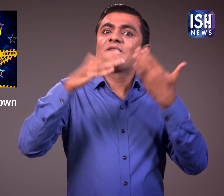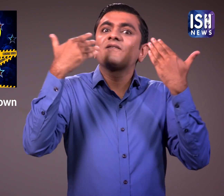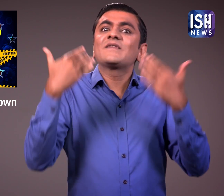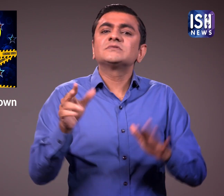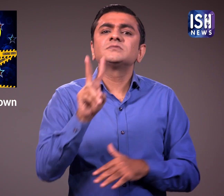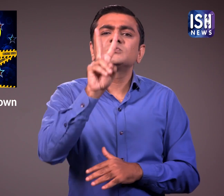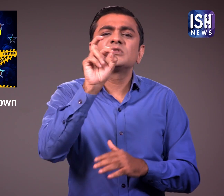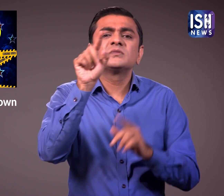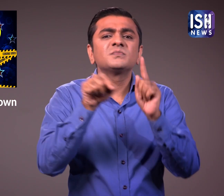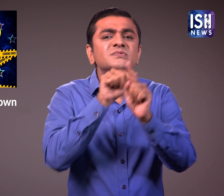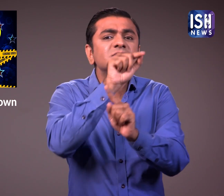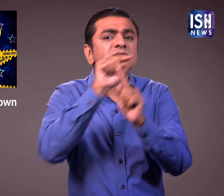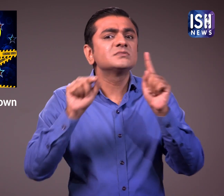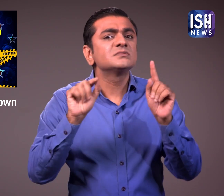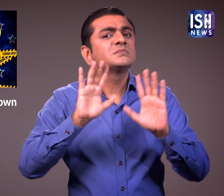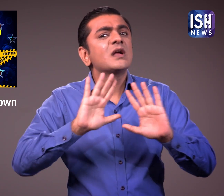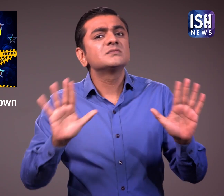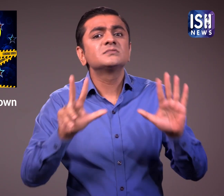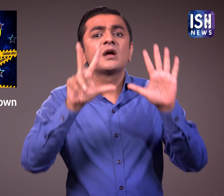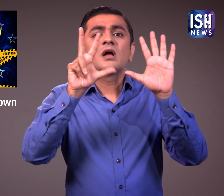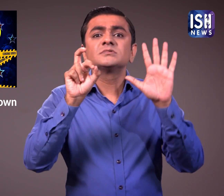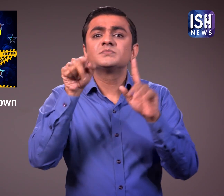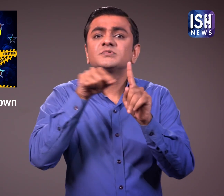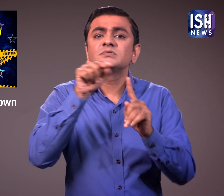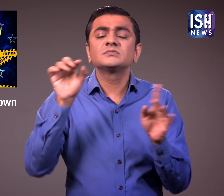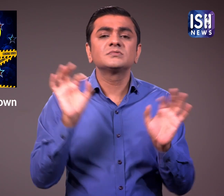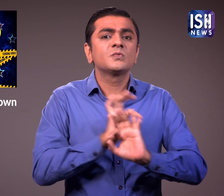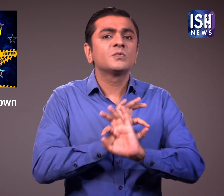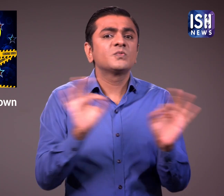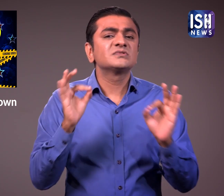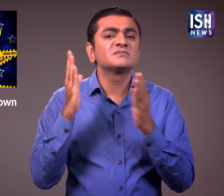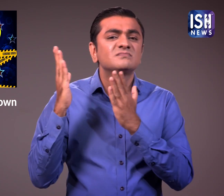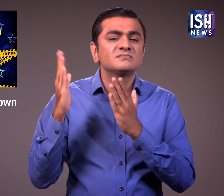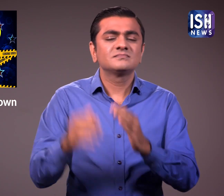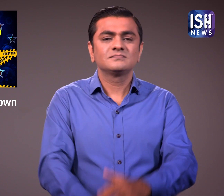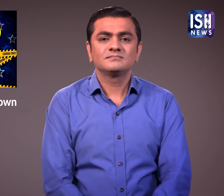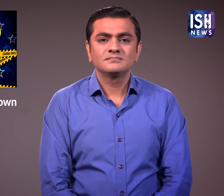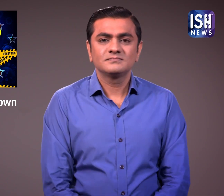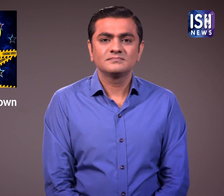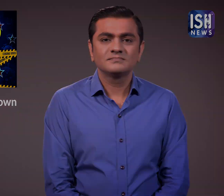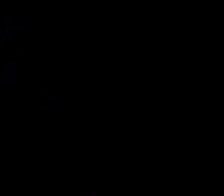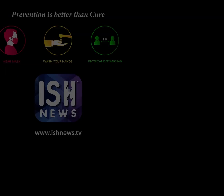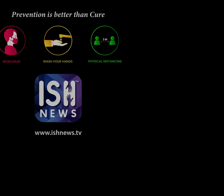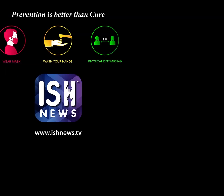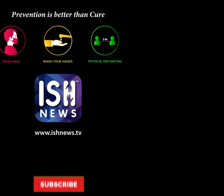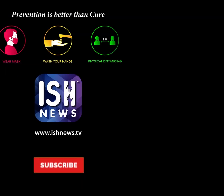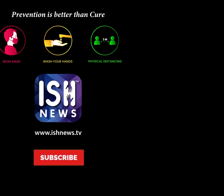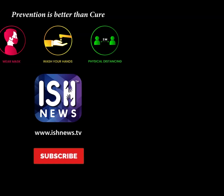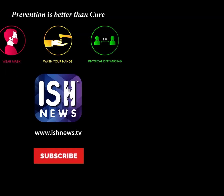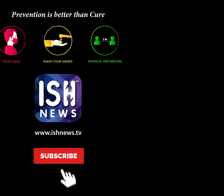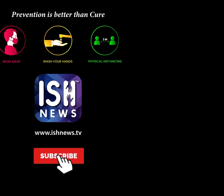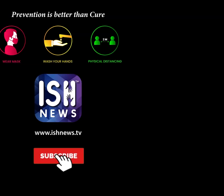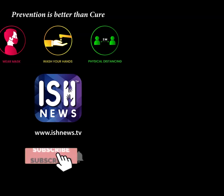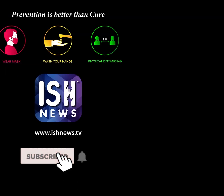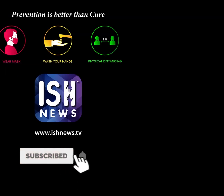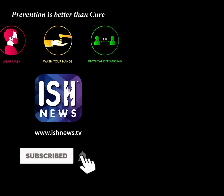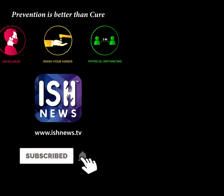है। 5.ड़ कर दोड़काँ 5.ड़ कर दो 6